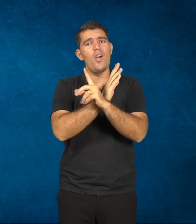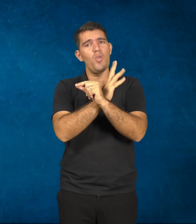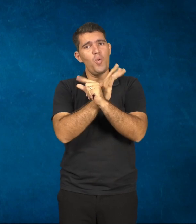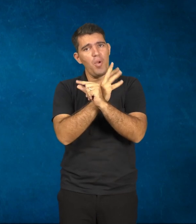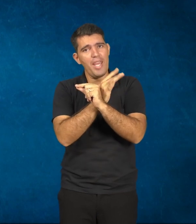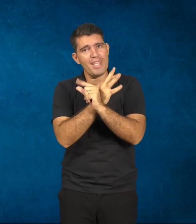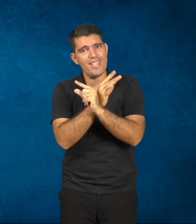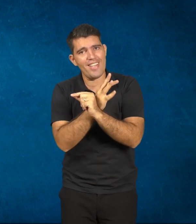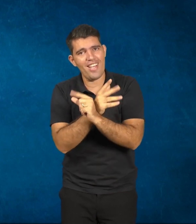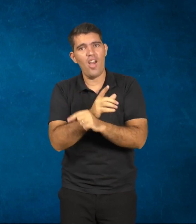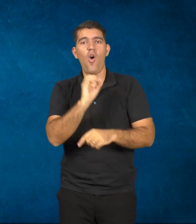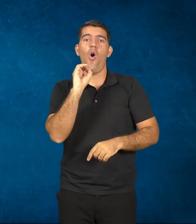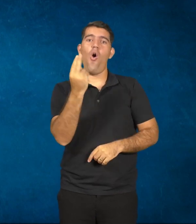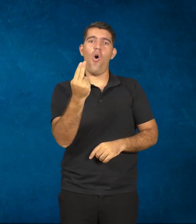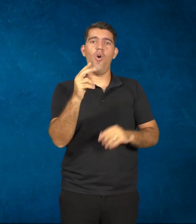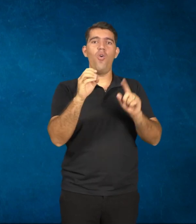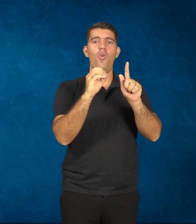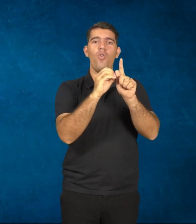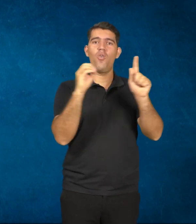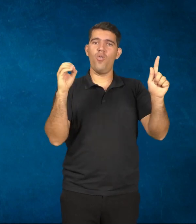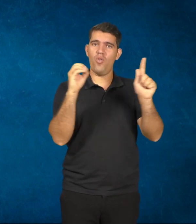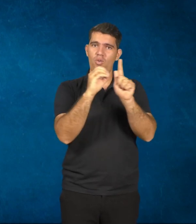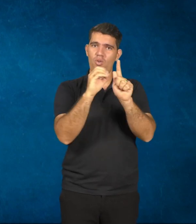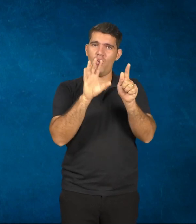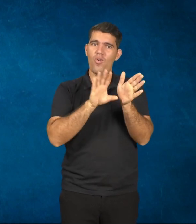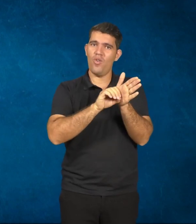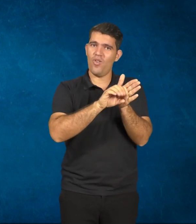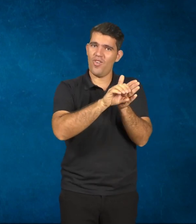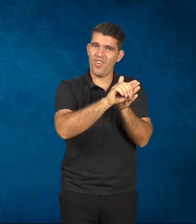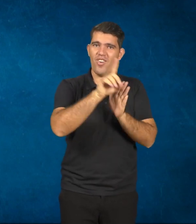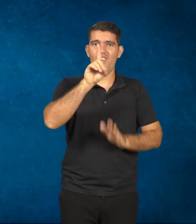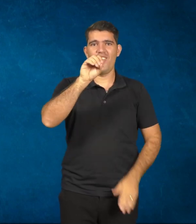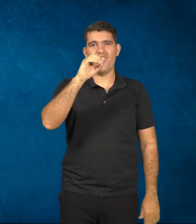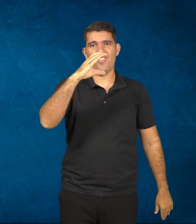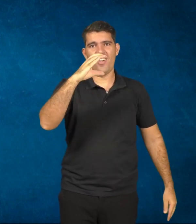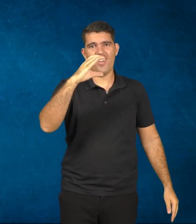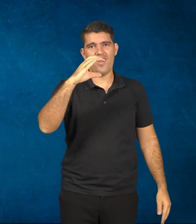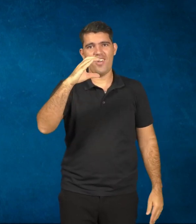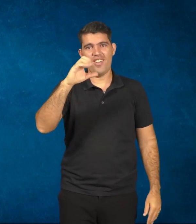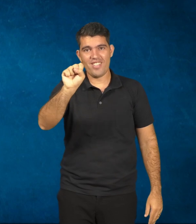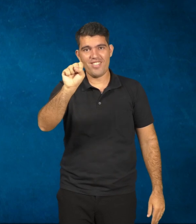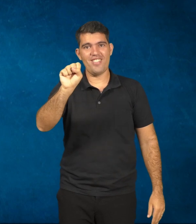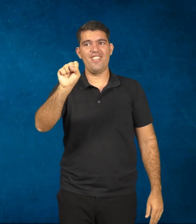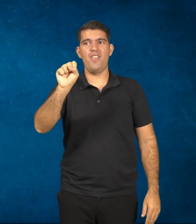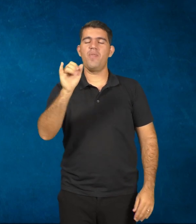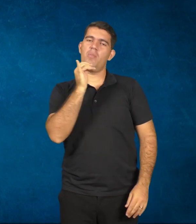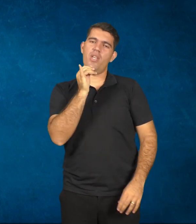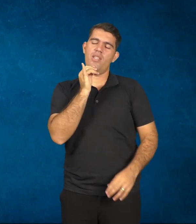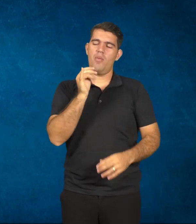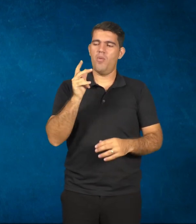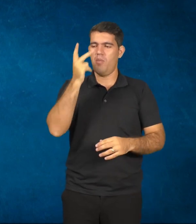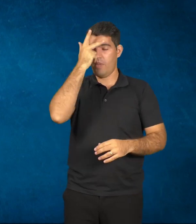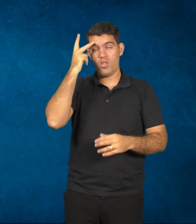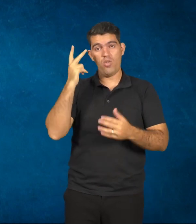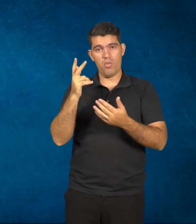usando o Google Docs. Você pode dar um exemplo? Professores que usam, por exemplo, o Twitter, essa